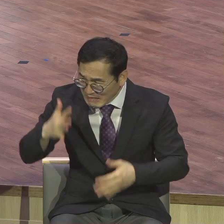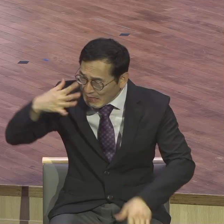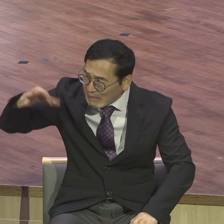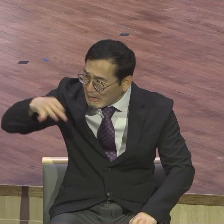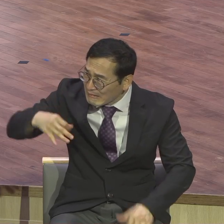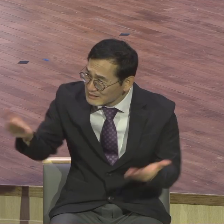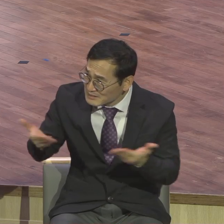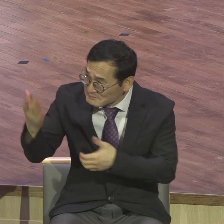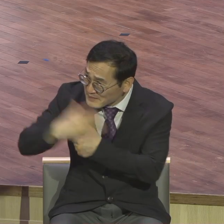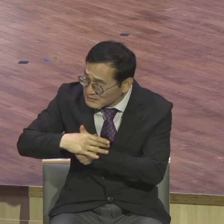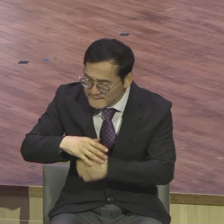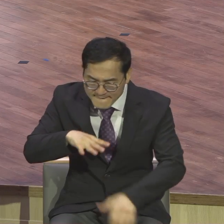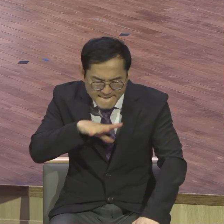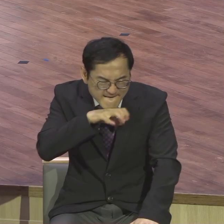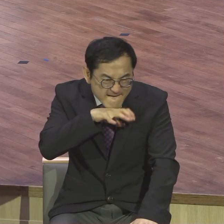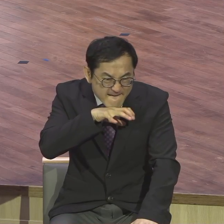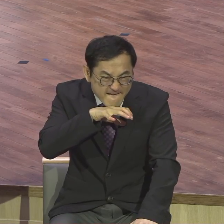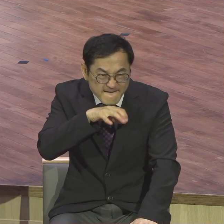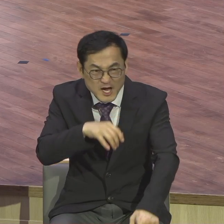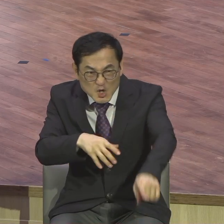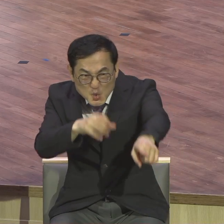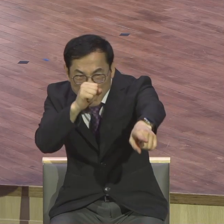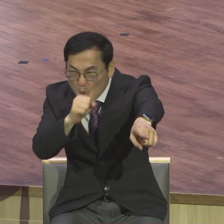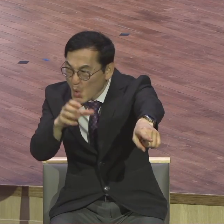다른 거 더 좋은 거 더 큰 거 안 좋았다고